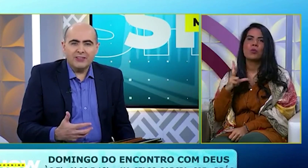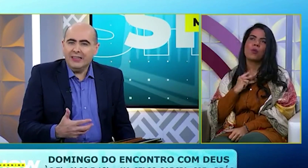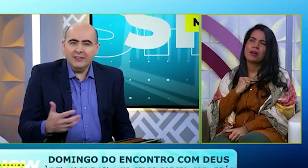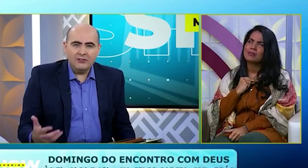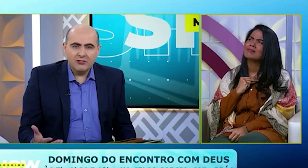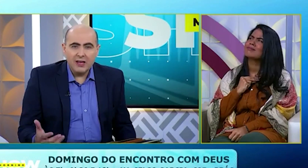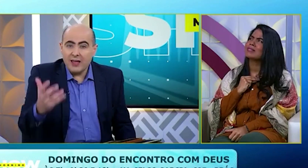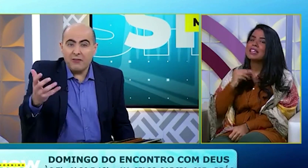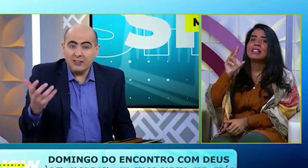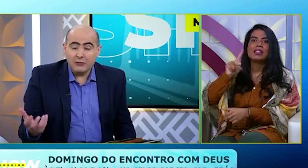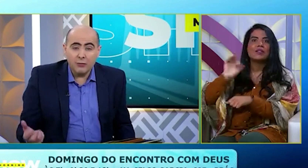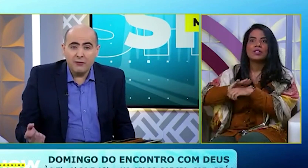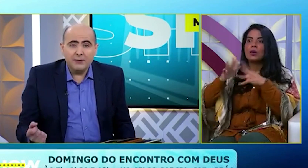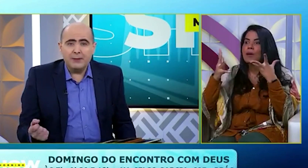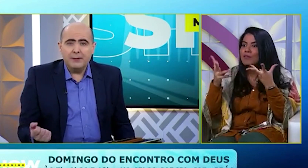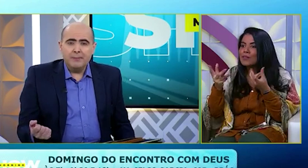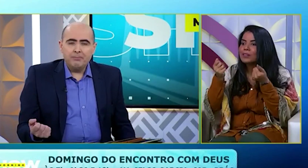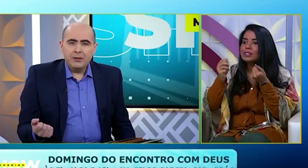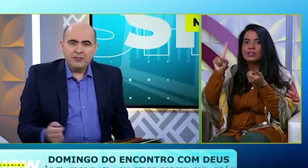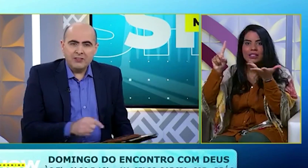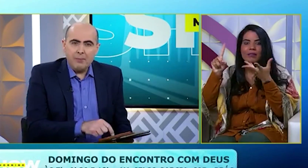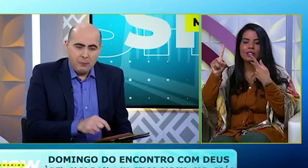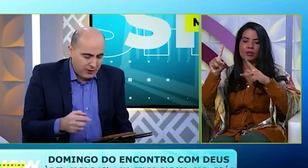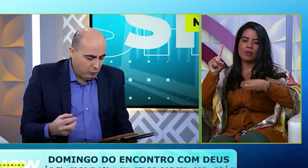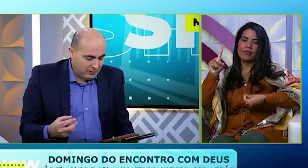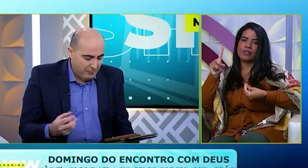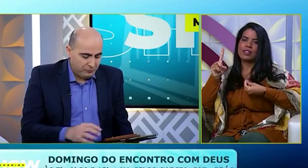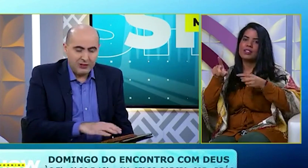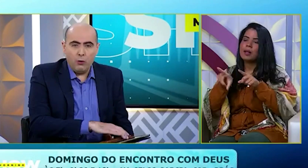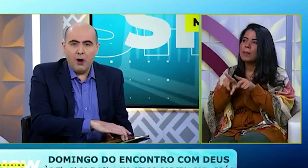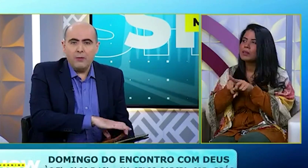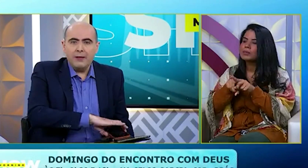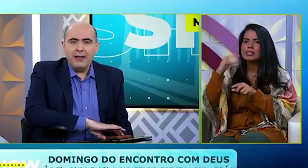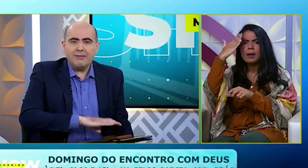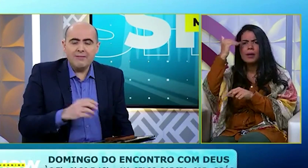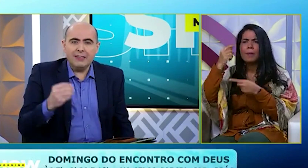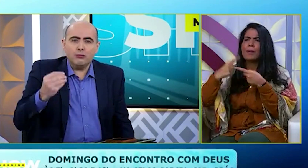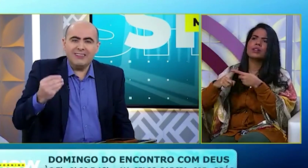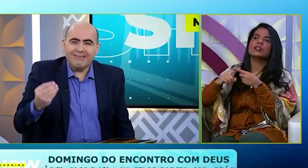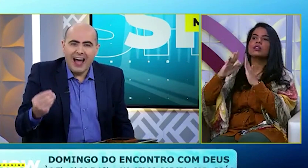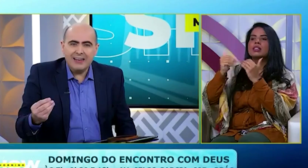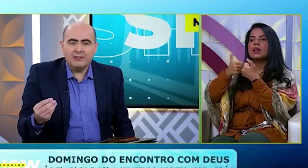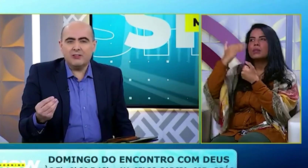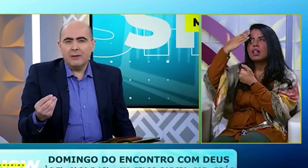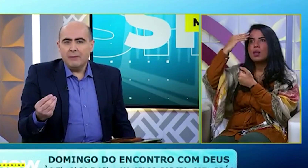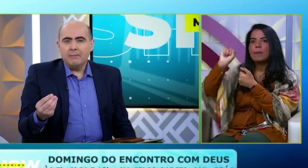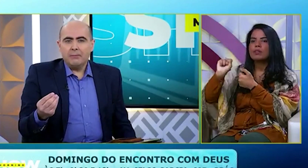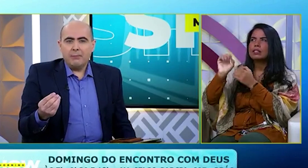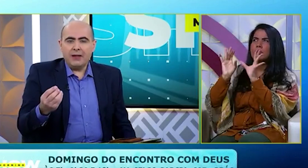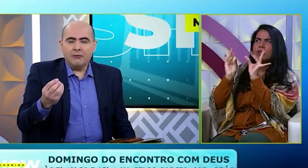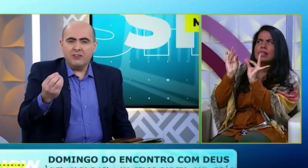Coisas grandes. E Ele quer fazer na sua vida. Você sabe por que O templo de Salomão, Ele tem tantos detalhes?